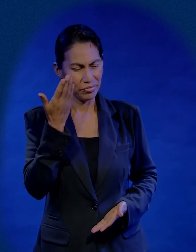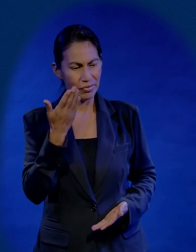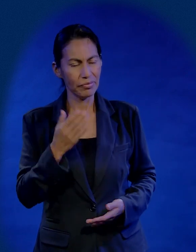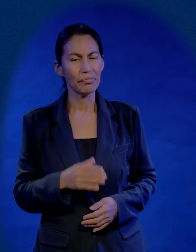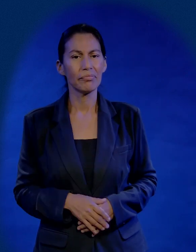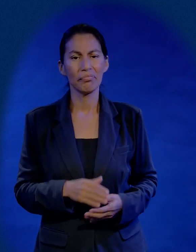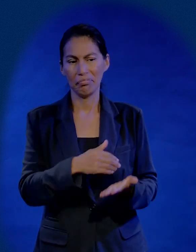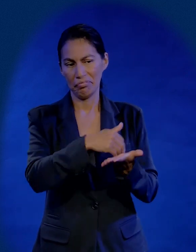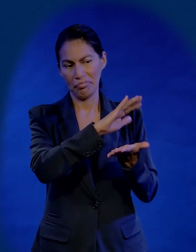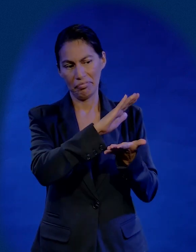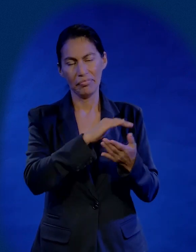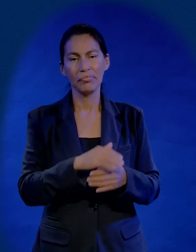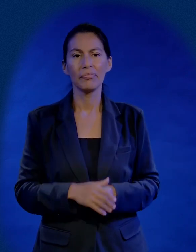entregando, sácate de aquí,